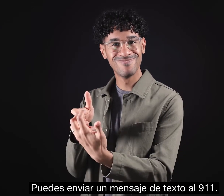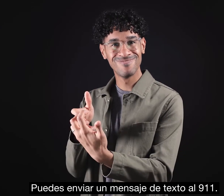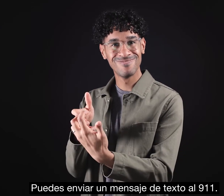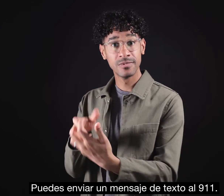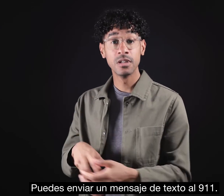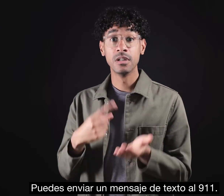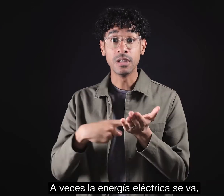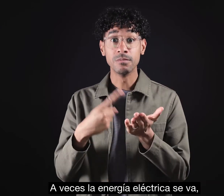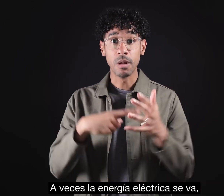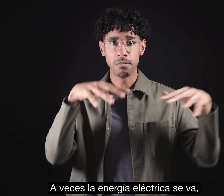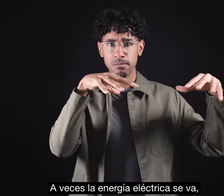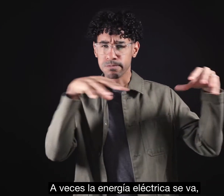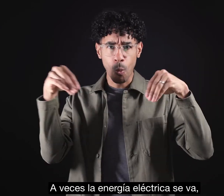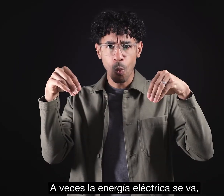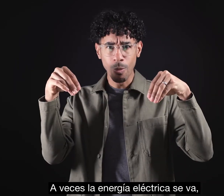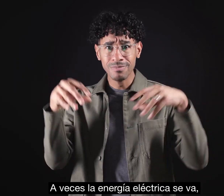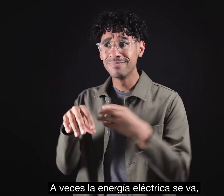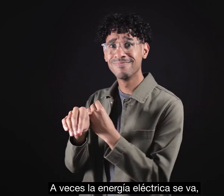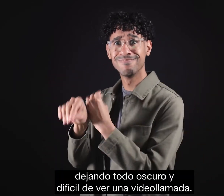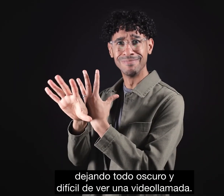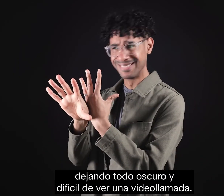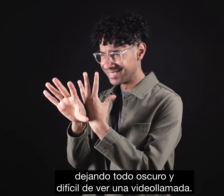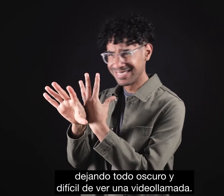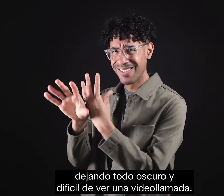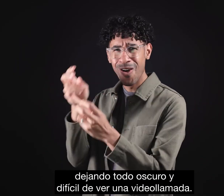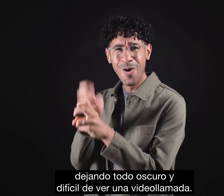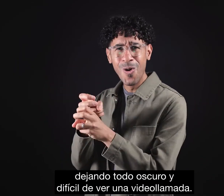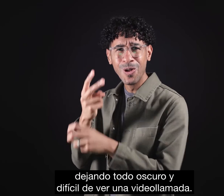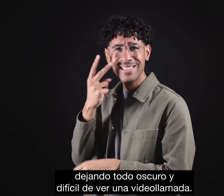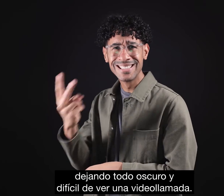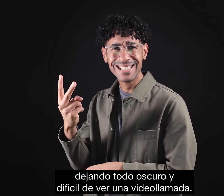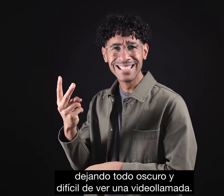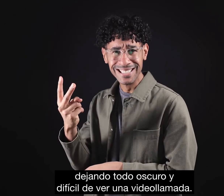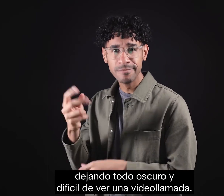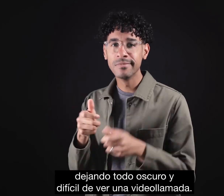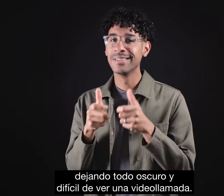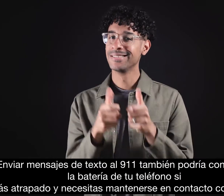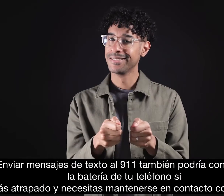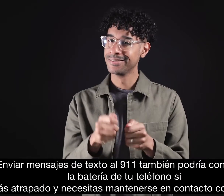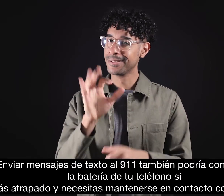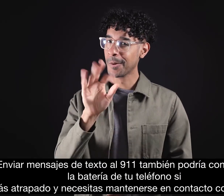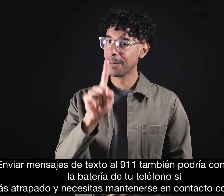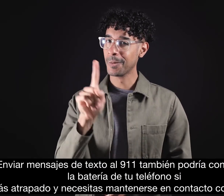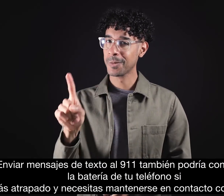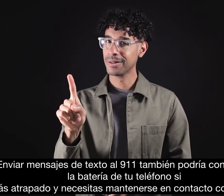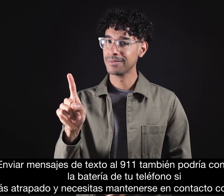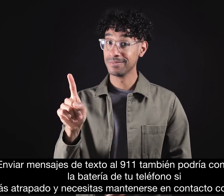A veces la energía eléctrica se va, dejando todo oscuro y difícil de ver una videollamada. Enviar mensajes de texto al 911 también